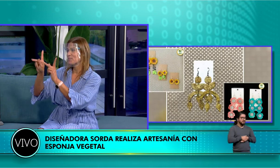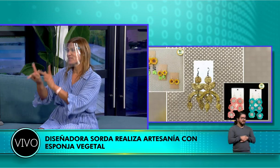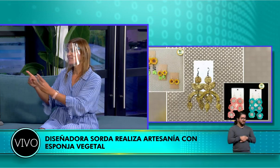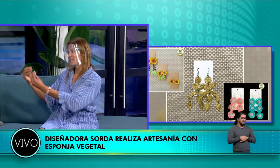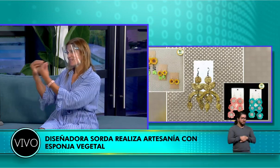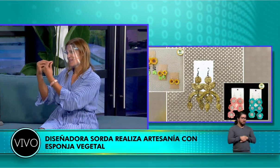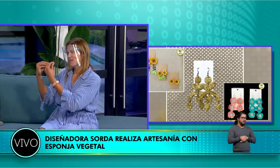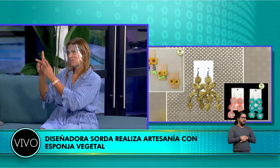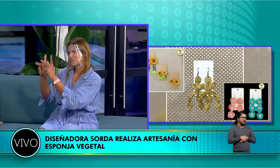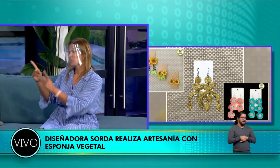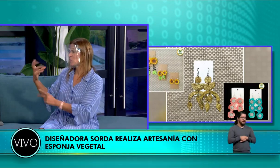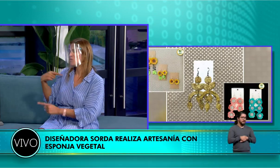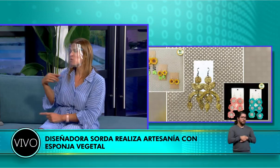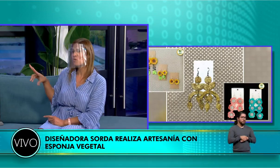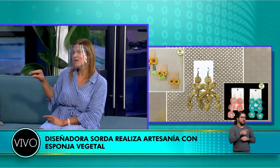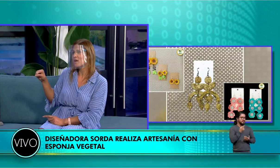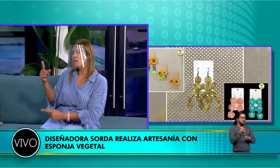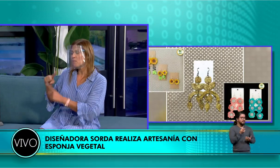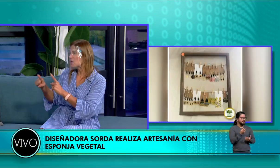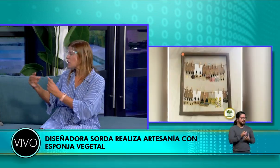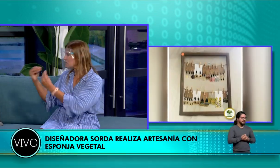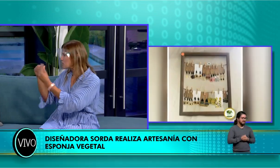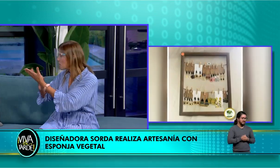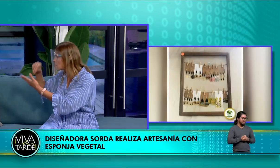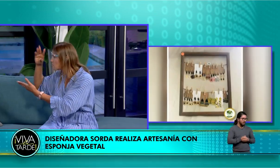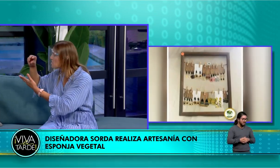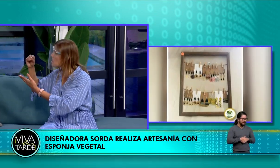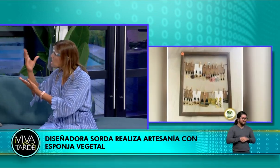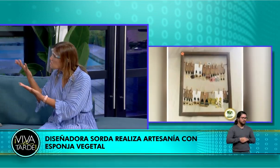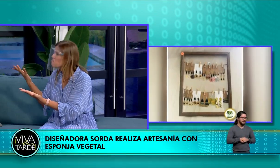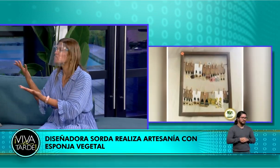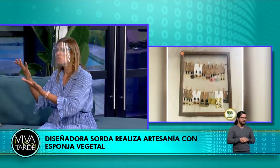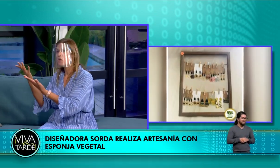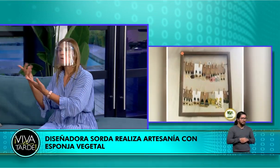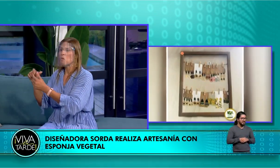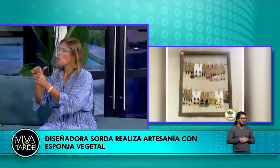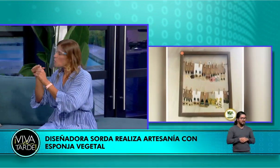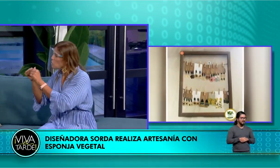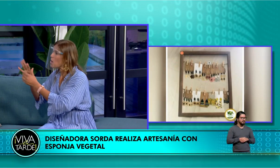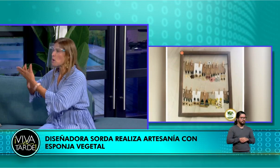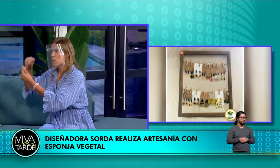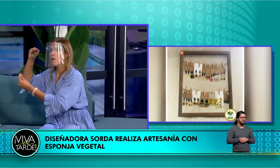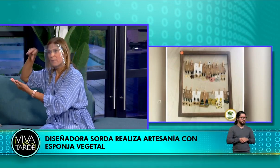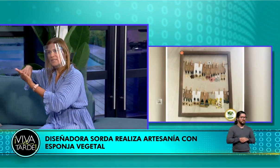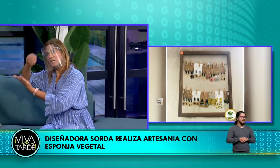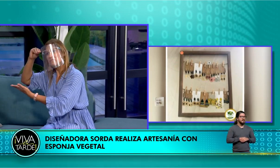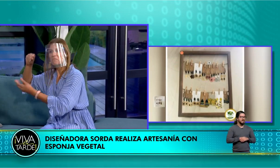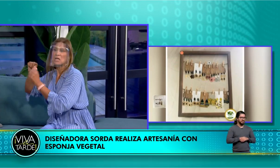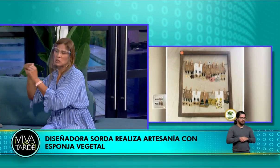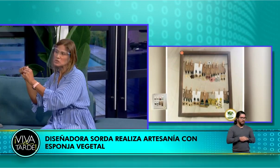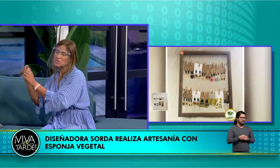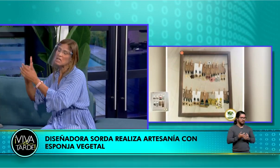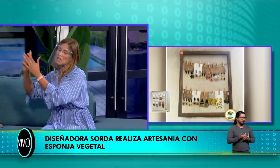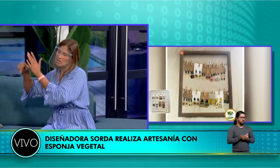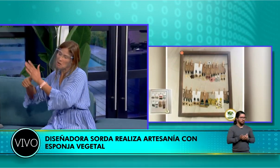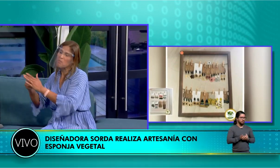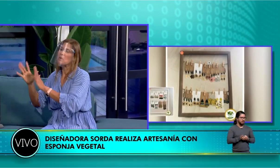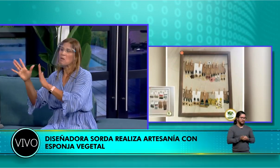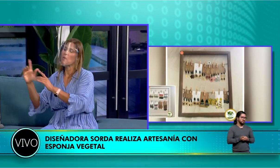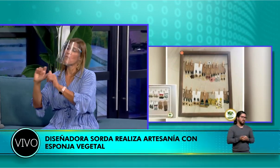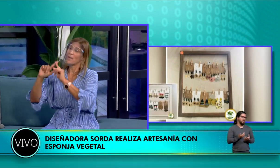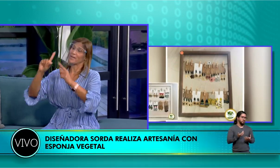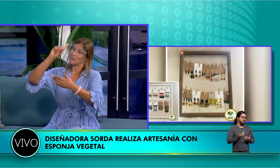Yo actualmente estoy haciendo, con una persona aprendí para hacer esponjas utilizando material vegetal y entonces estuve aprendiendo